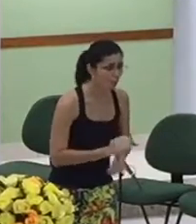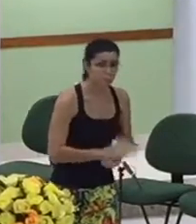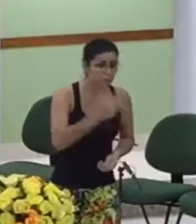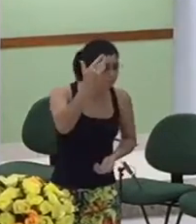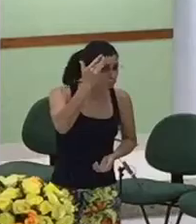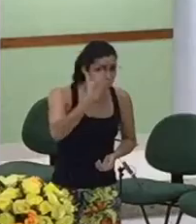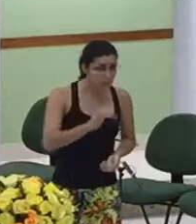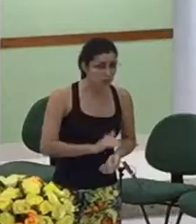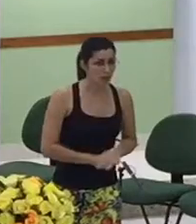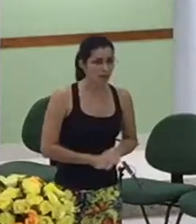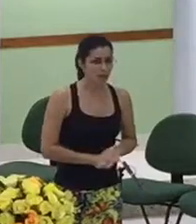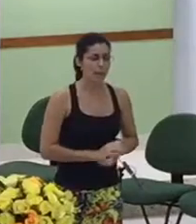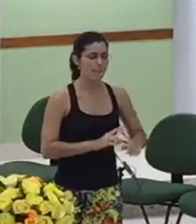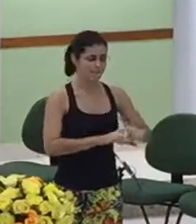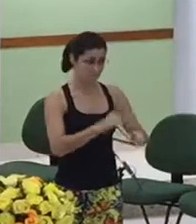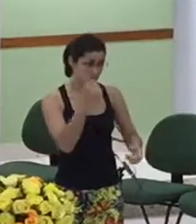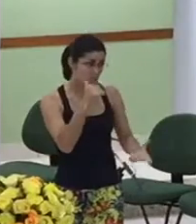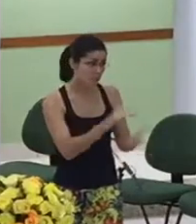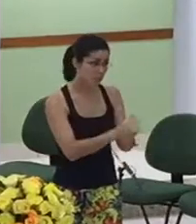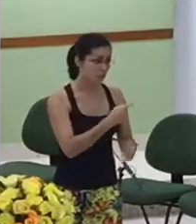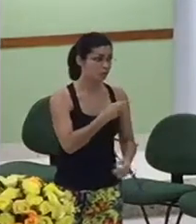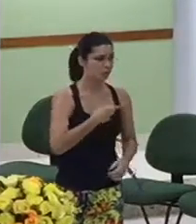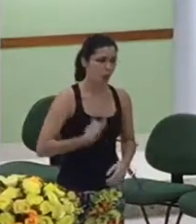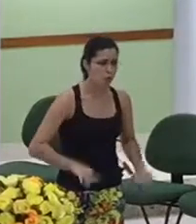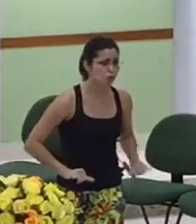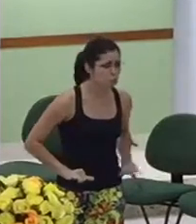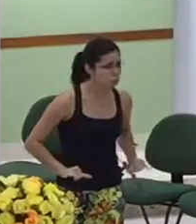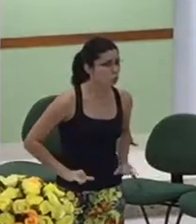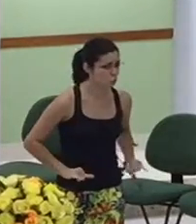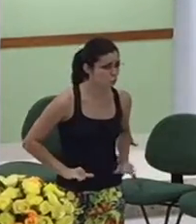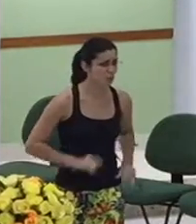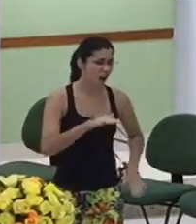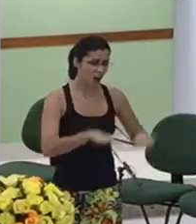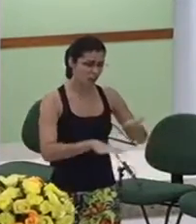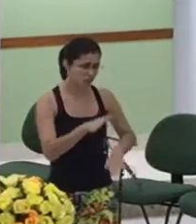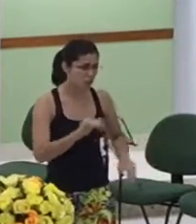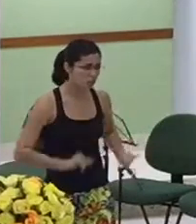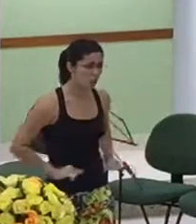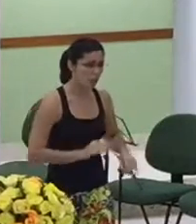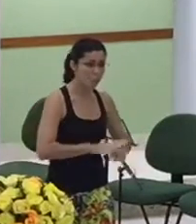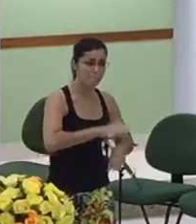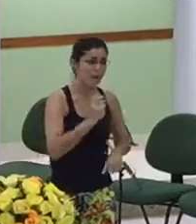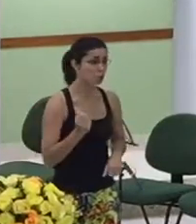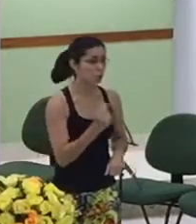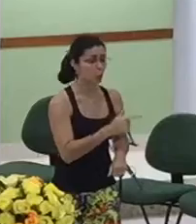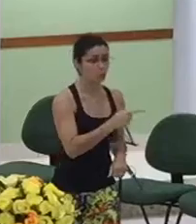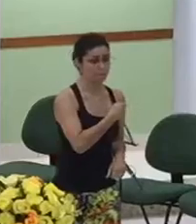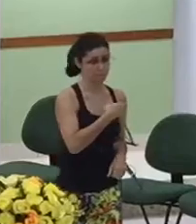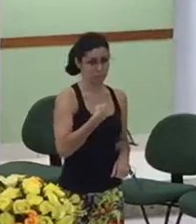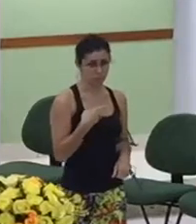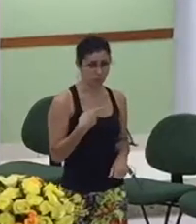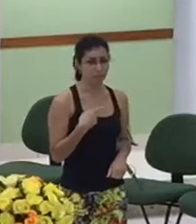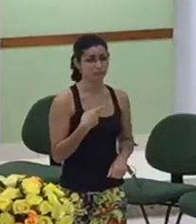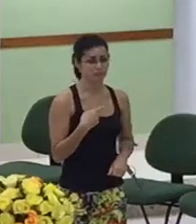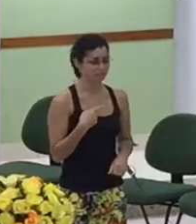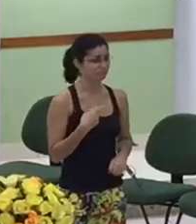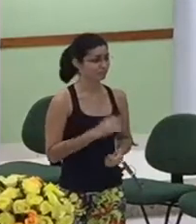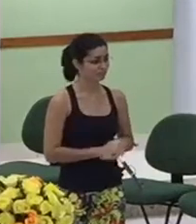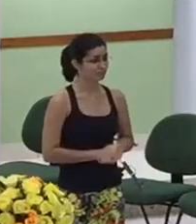sofre às vezes mais do que o próprio pastor e ela estava junto abrindo mão da sua